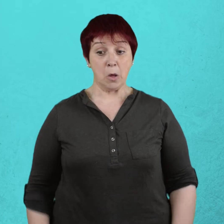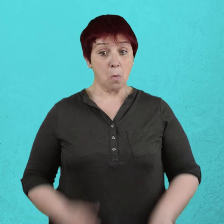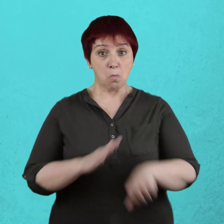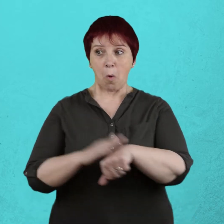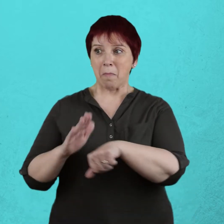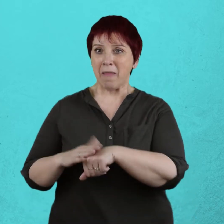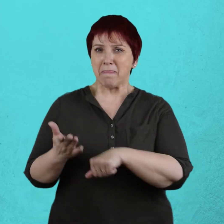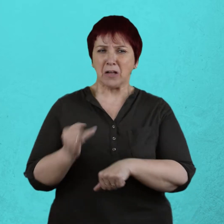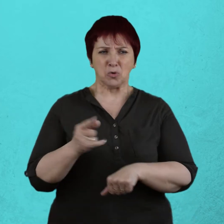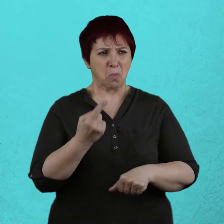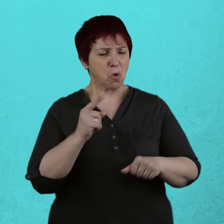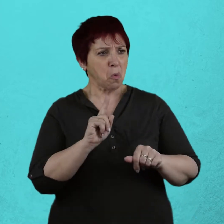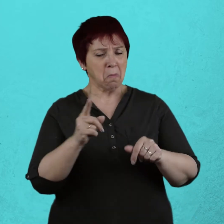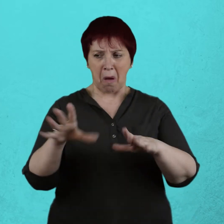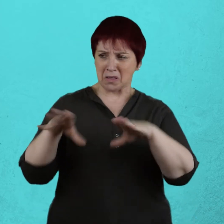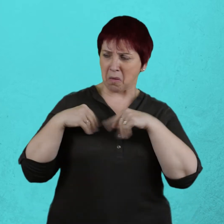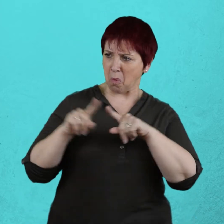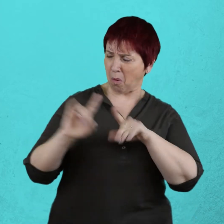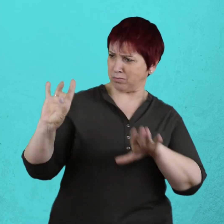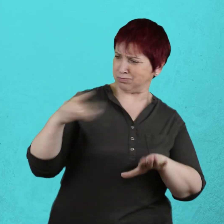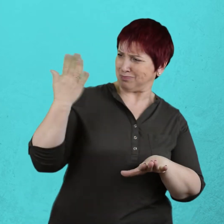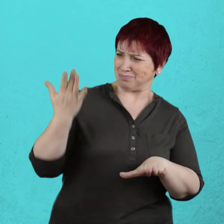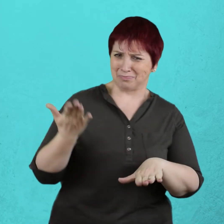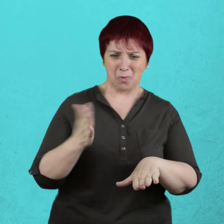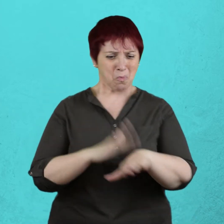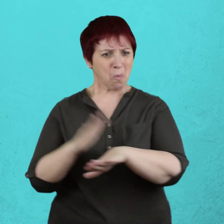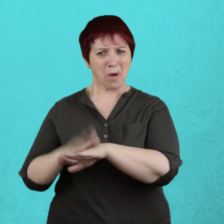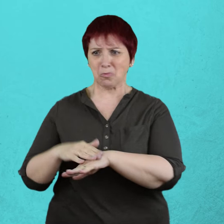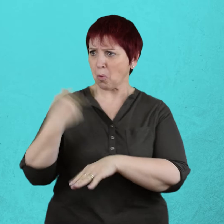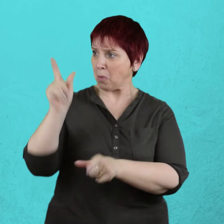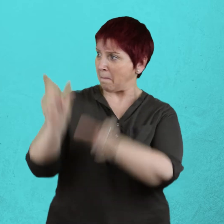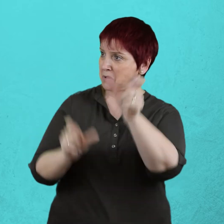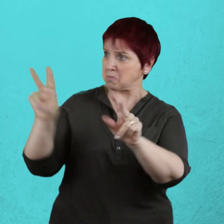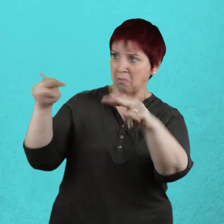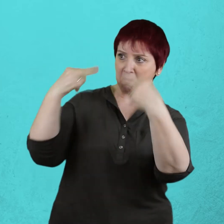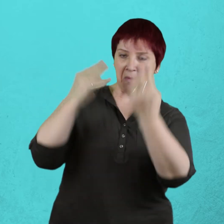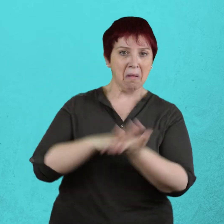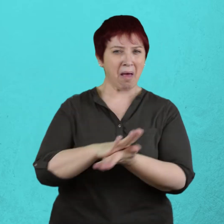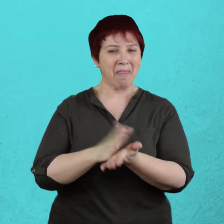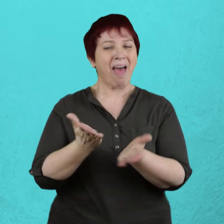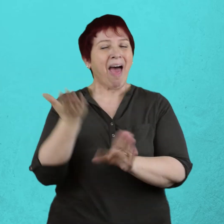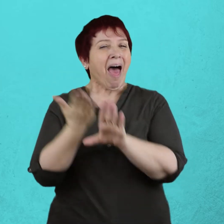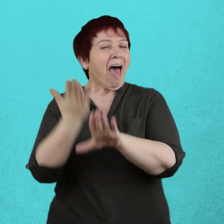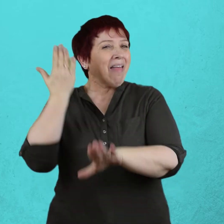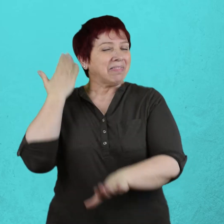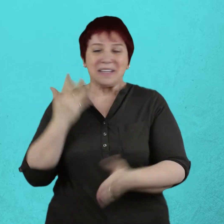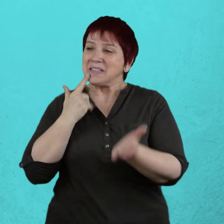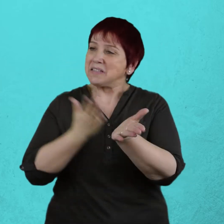Apenas nos sorprendía la escasa consideración que en los últimos tiempos tenía para con los otros, cuando antes, dicha consideración